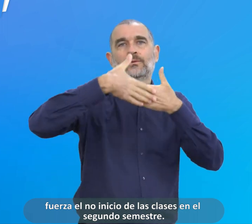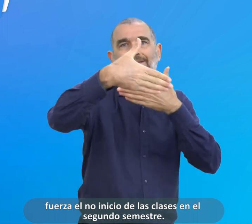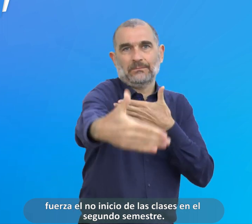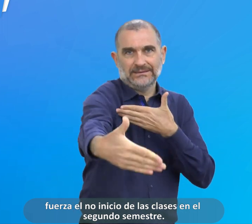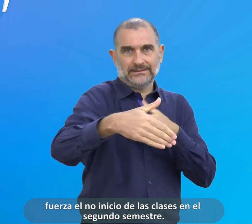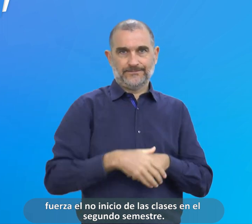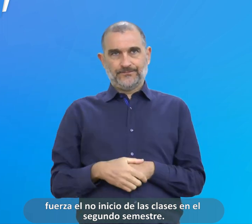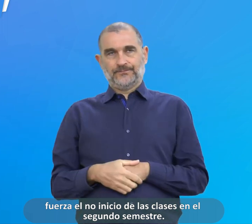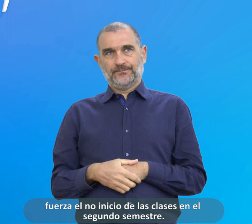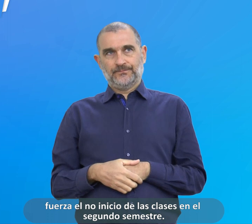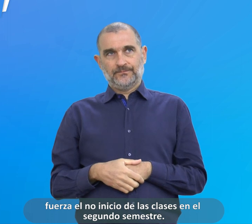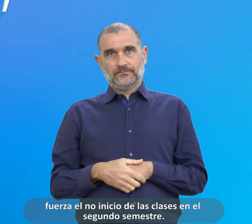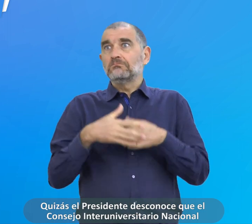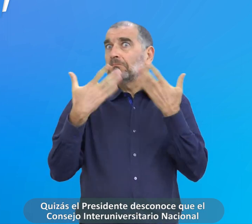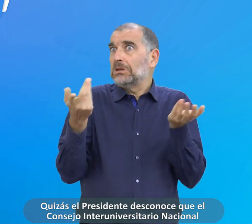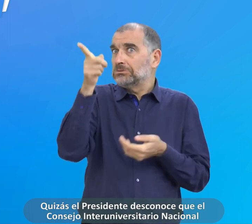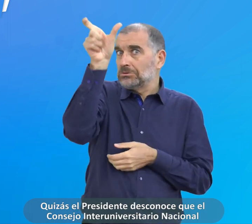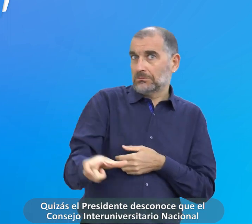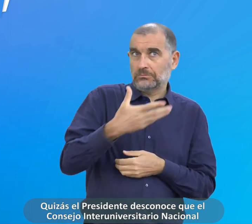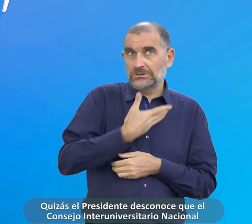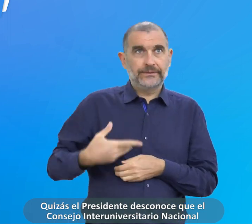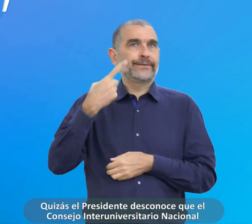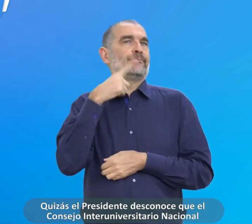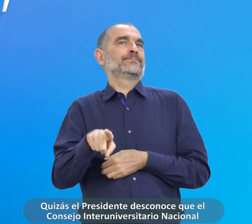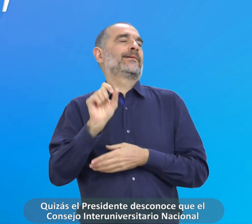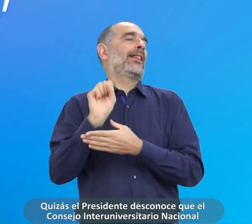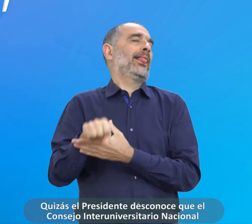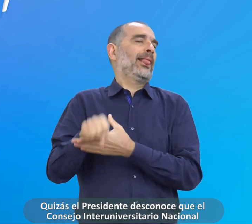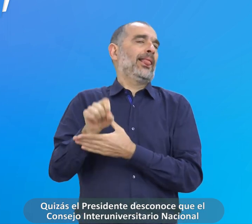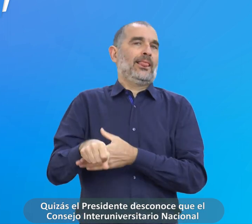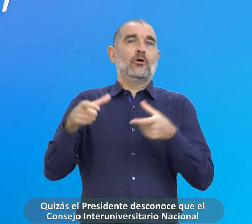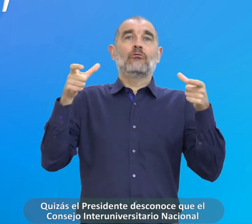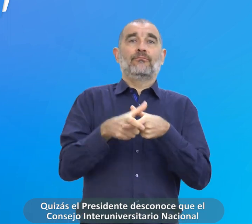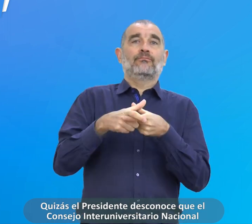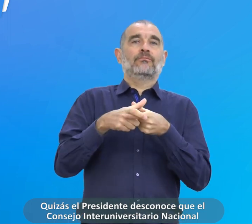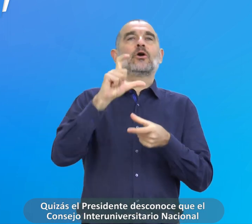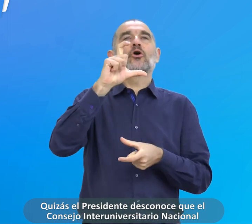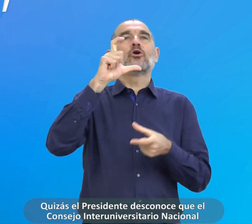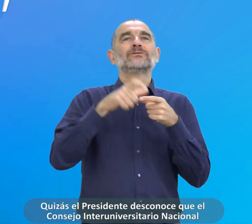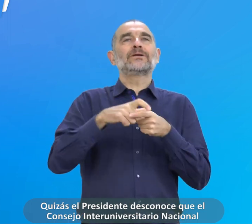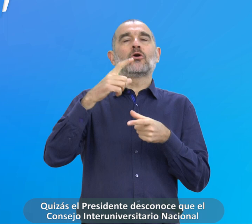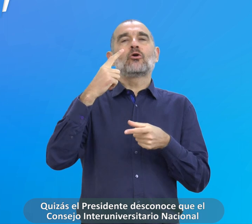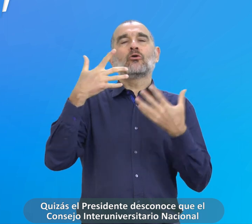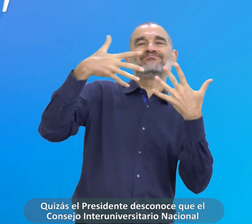clases en el segundo semestre. Quizás el presidente desconoce que el Consejo